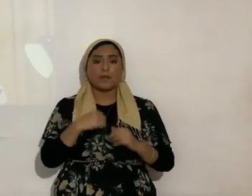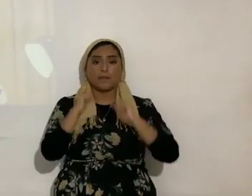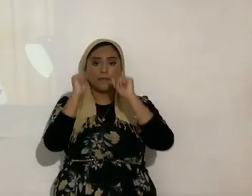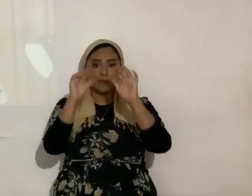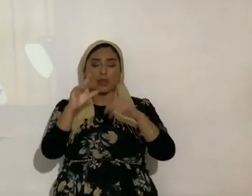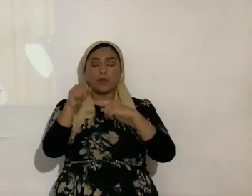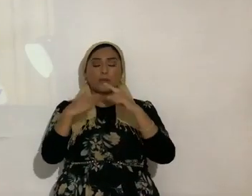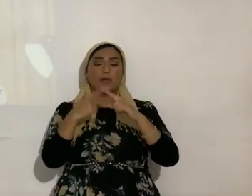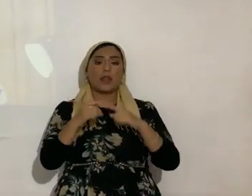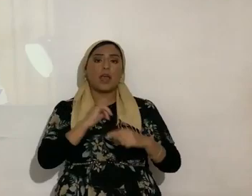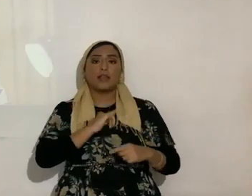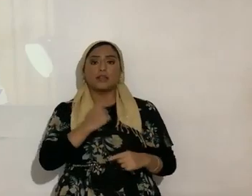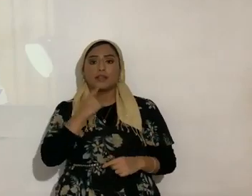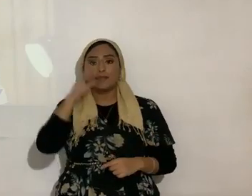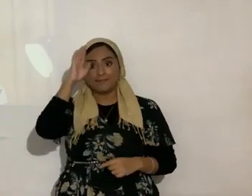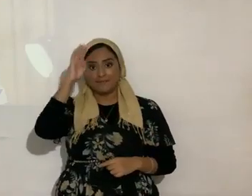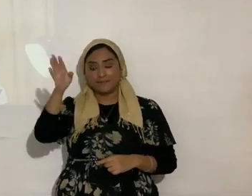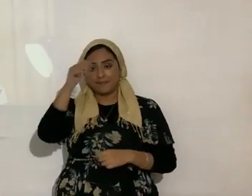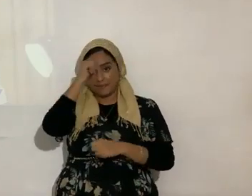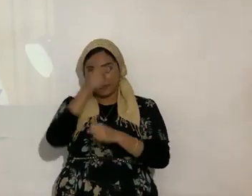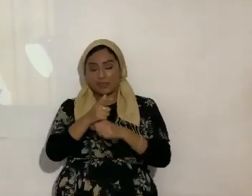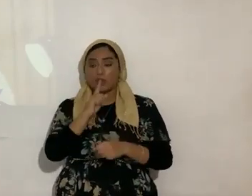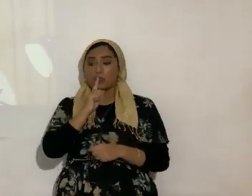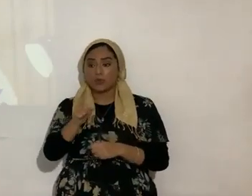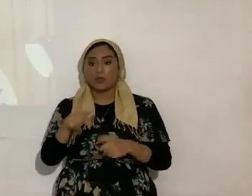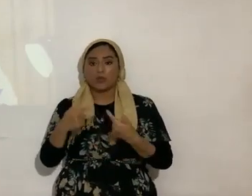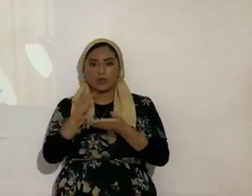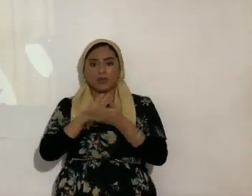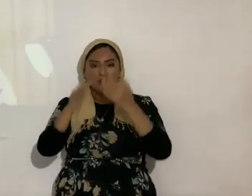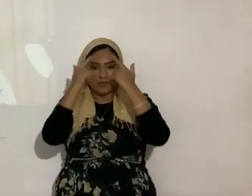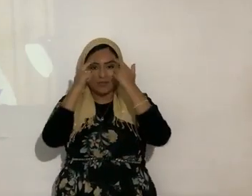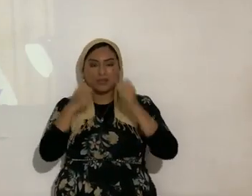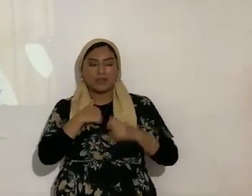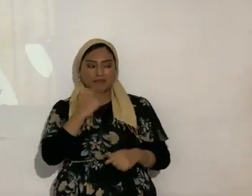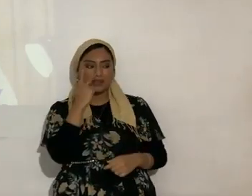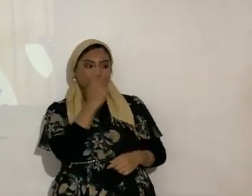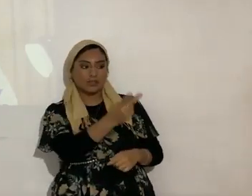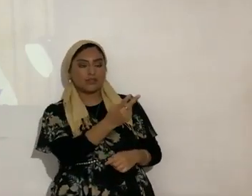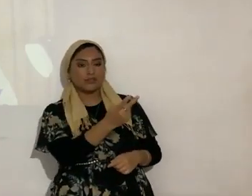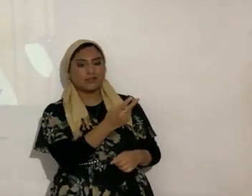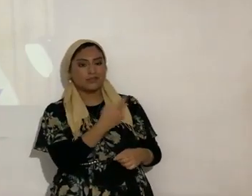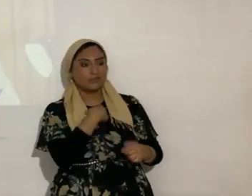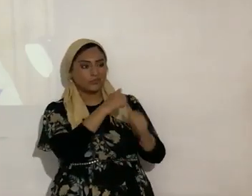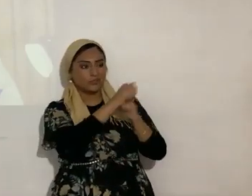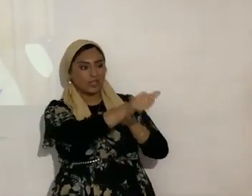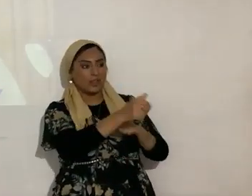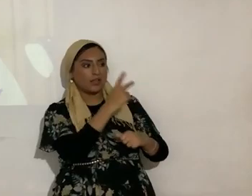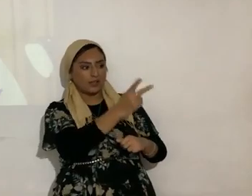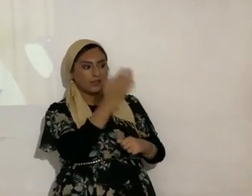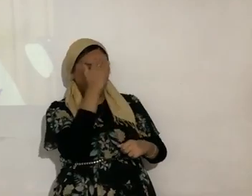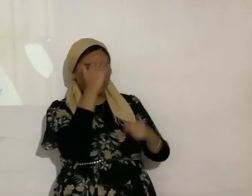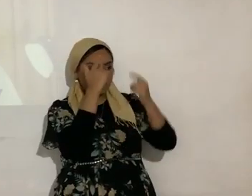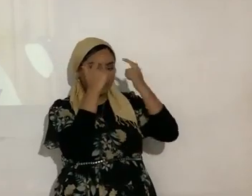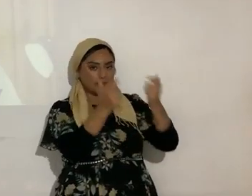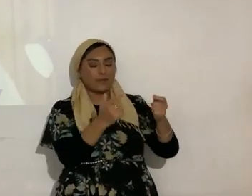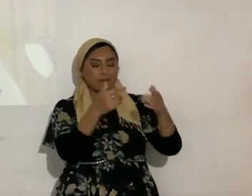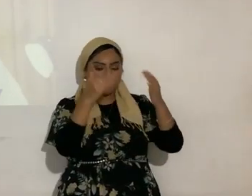saludo a un hermano que realmente es caro a los orgullosos se les ve a kilómetros vamos a proverbios 11